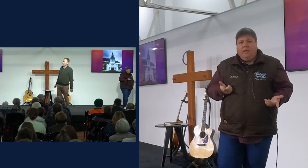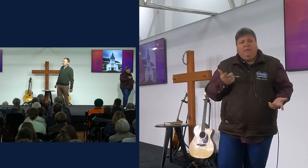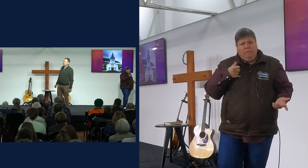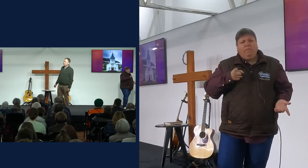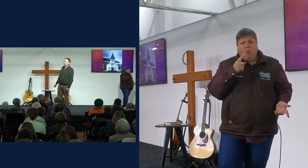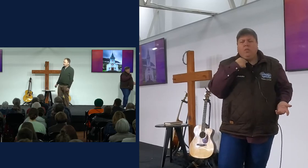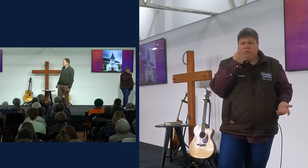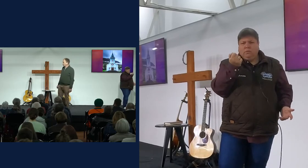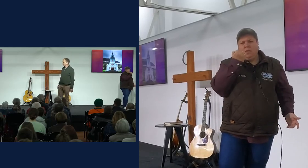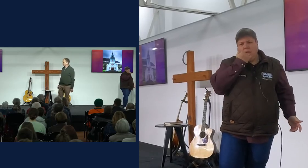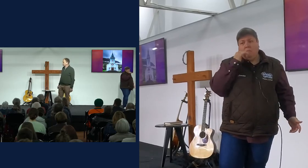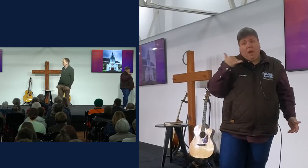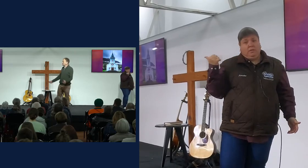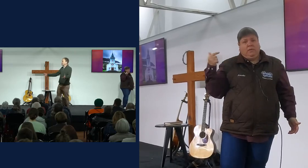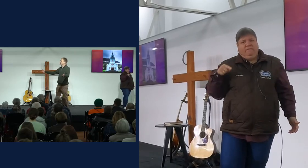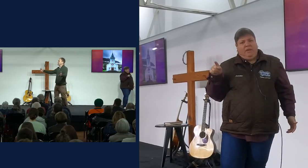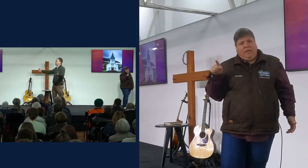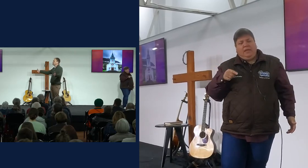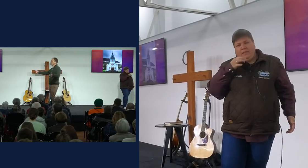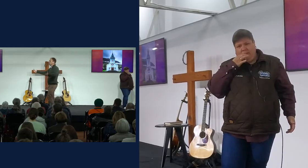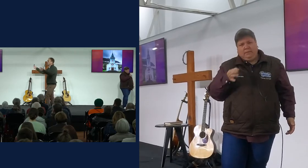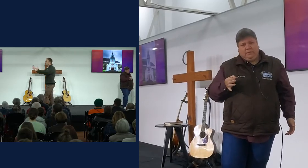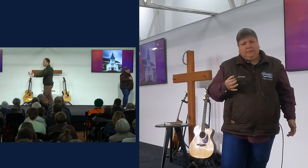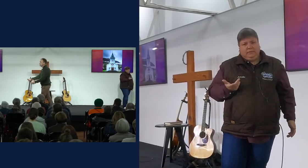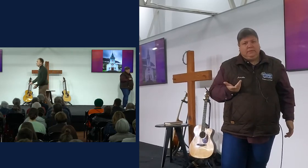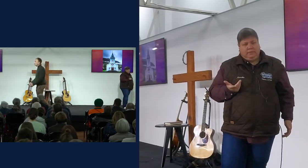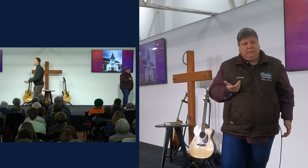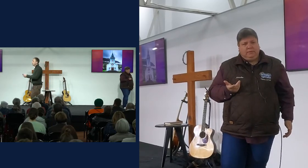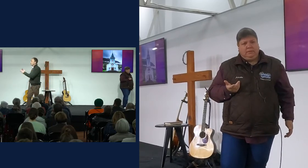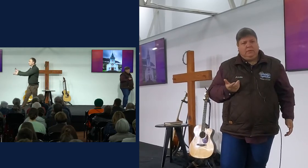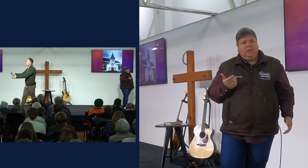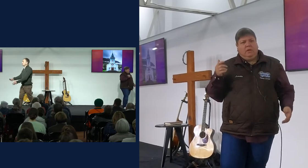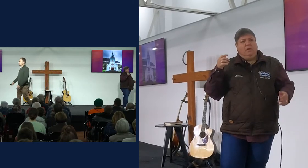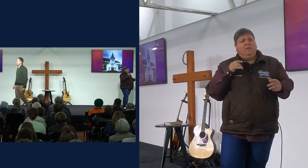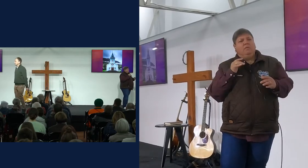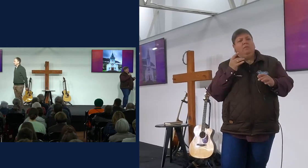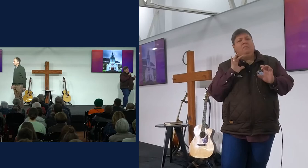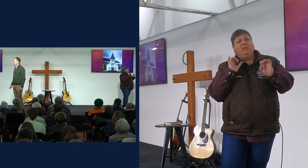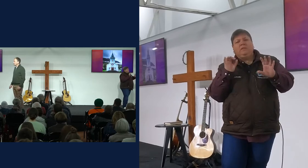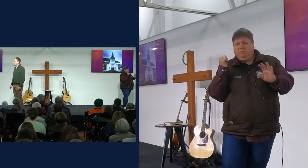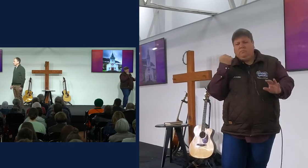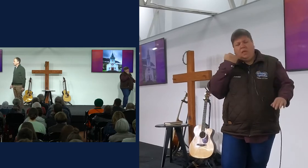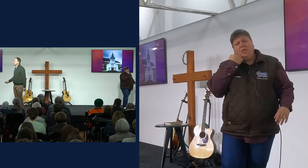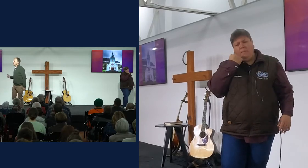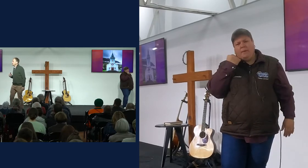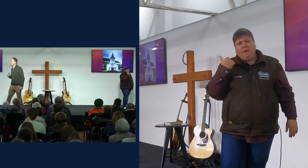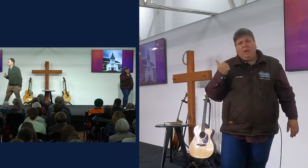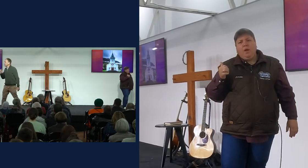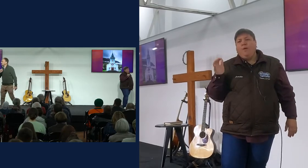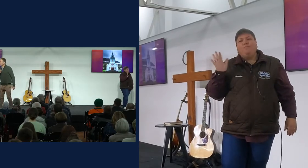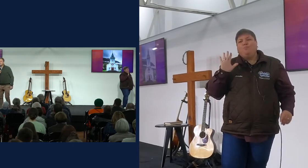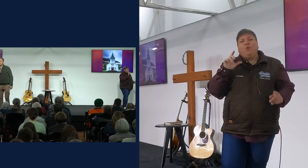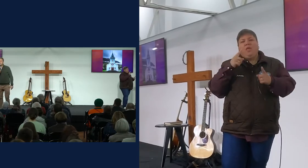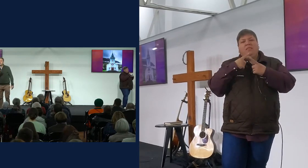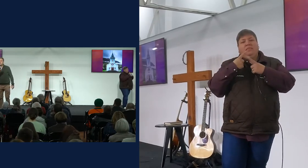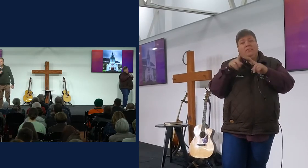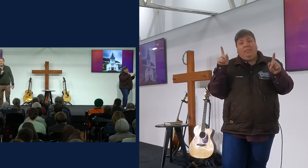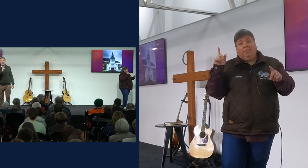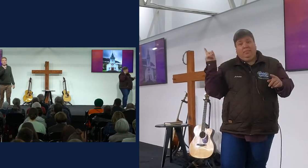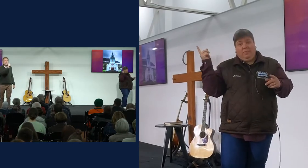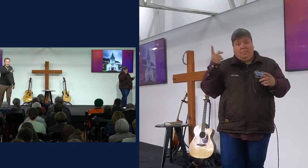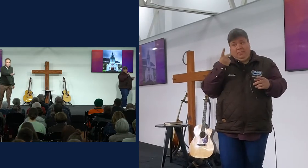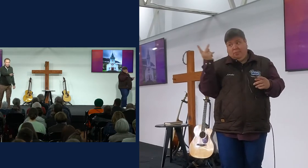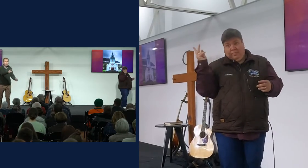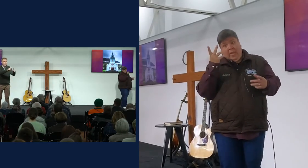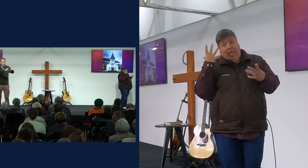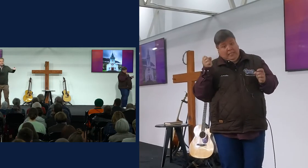jammer sê, ek wil volgend jammer sê, ek is jammer as ek iets gedoen het, om jou te affronteer, of om jou seer te maak, maar moet nie dat dit, wat tussen my